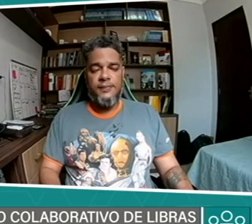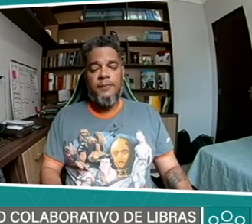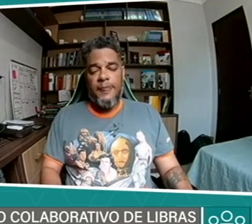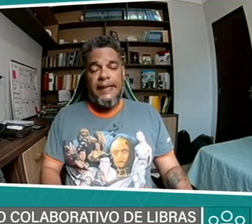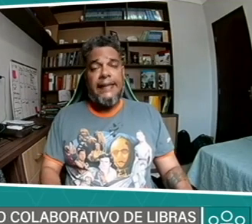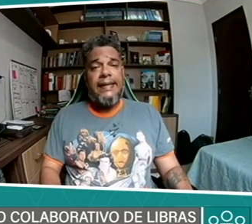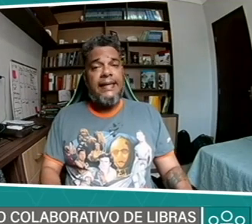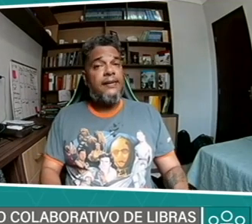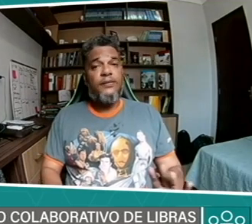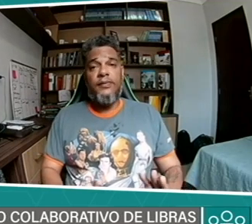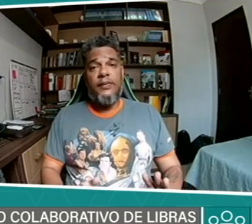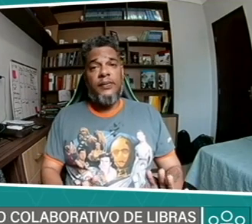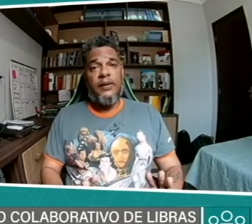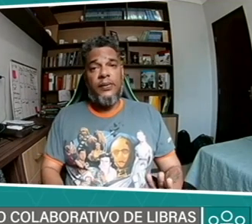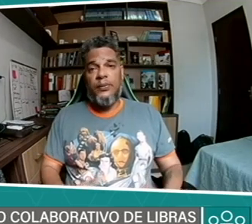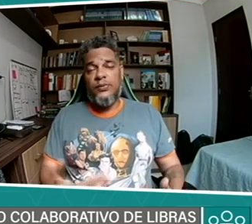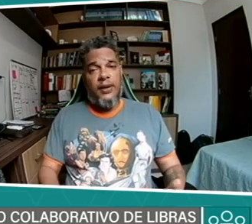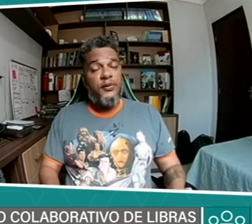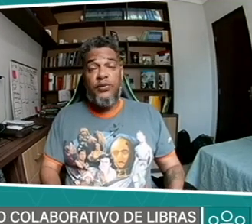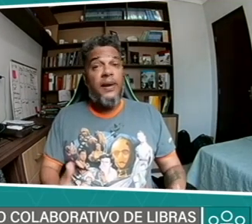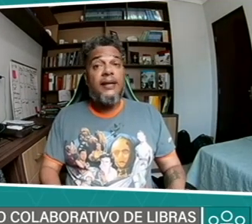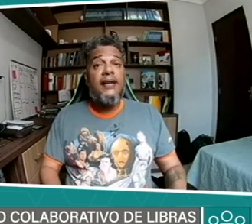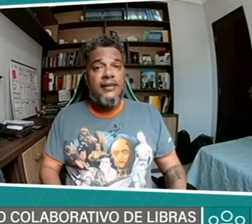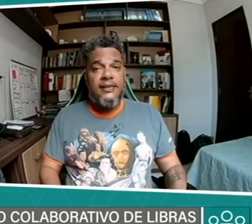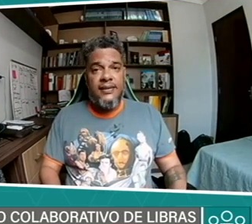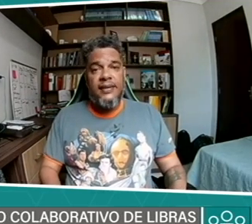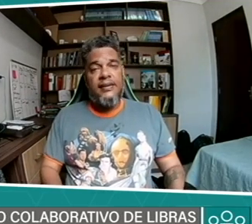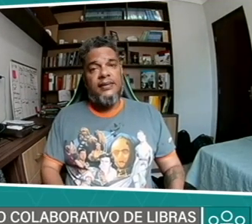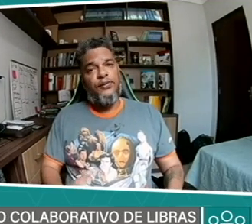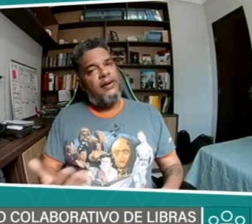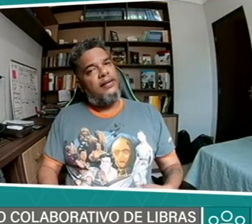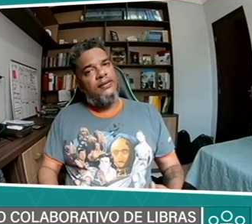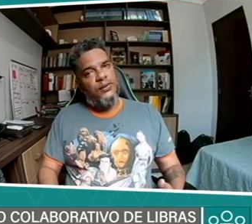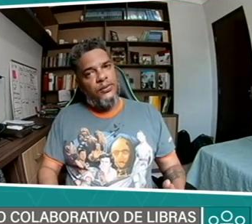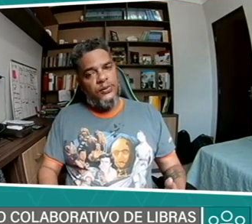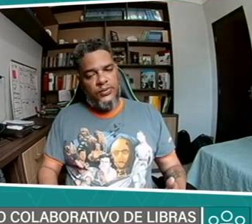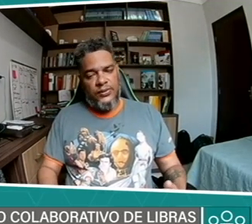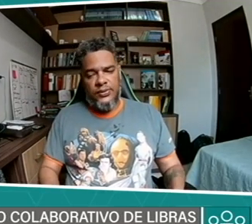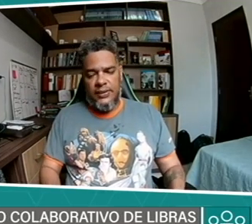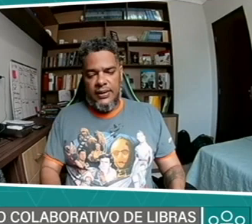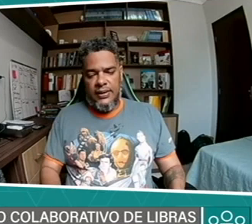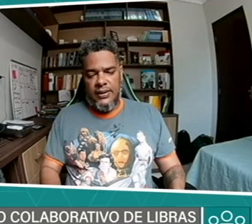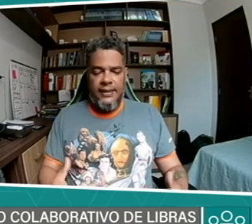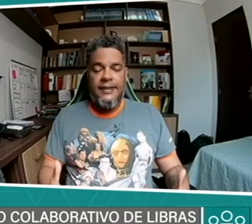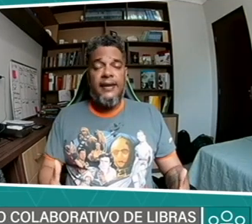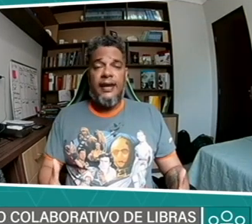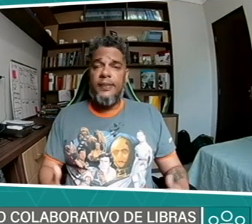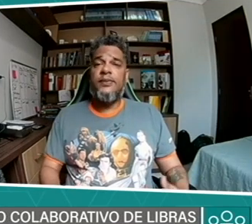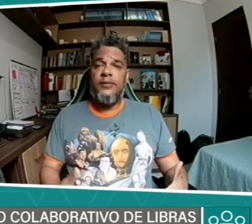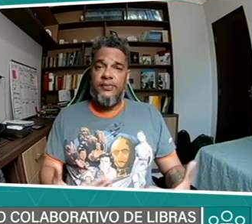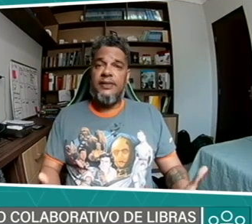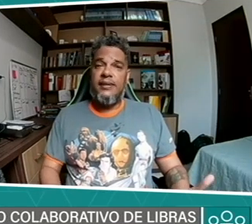e o usuário não vai pagar nada, né? Diferente de outros dicionários que a pessoa vai ter que